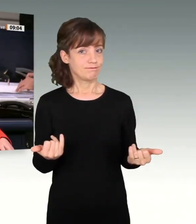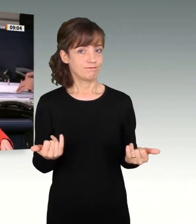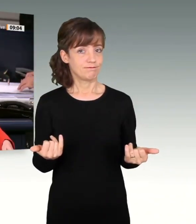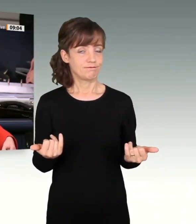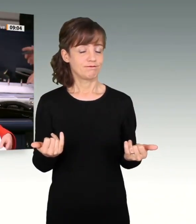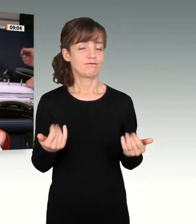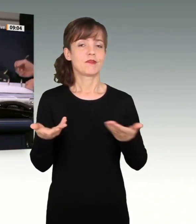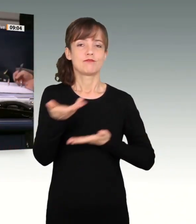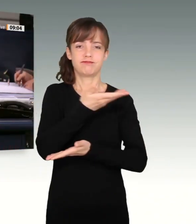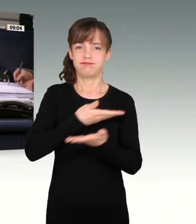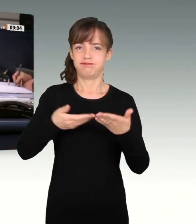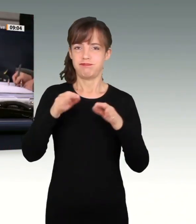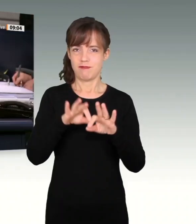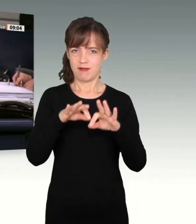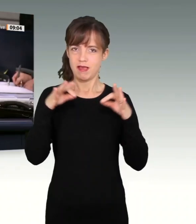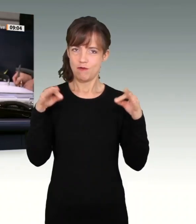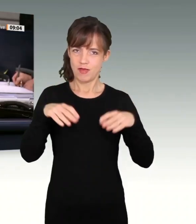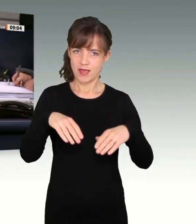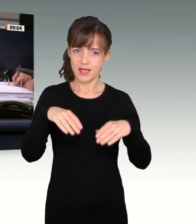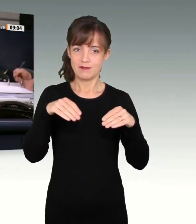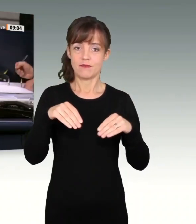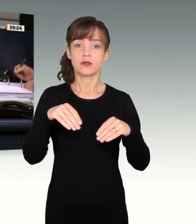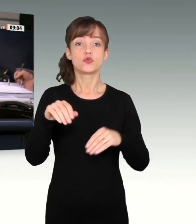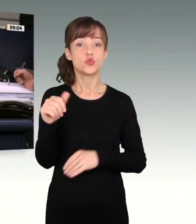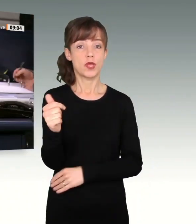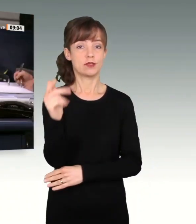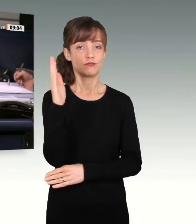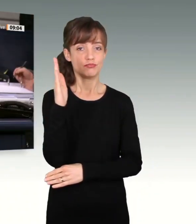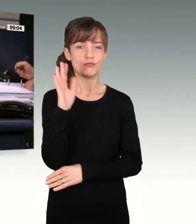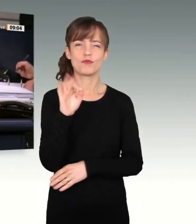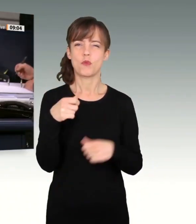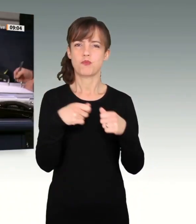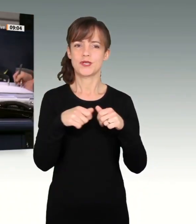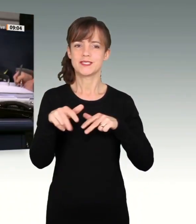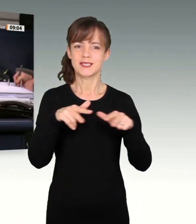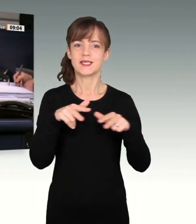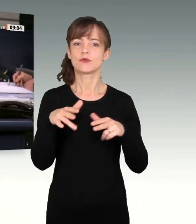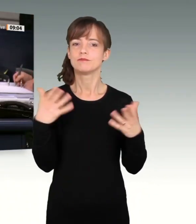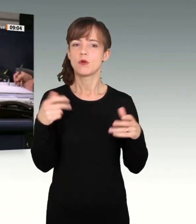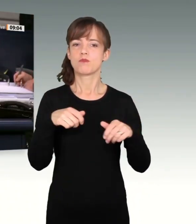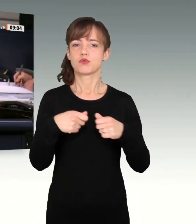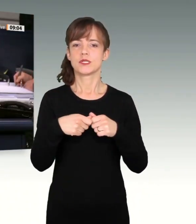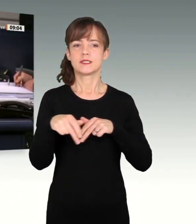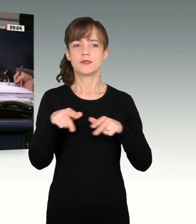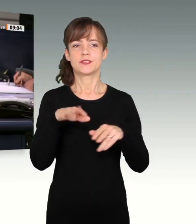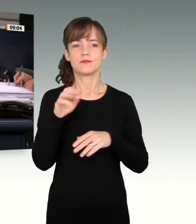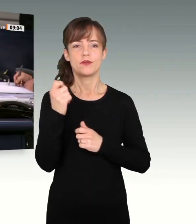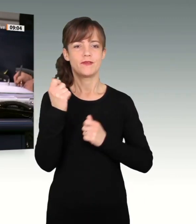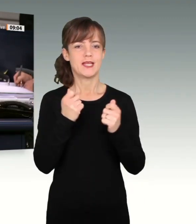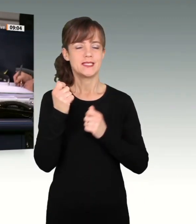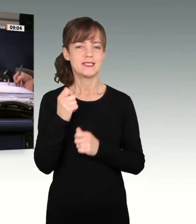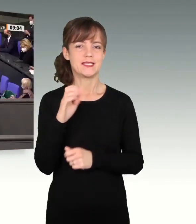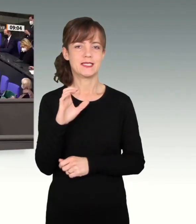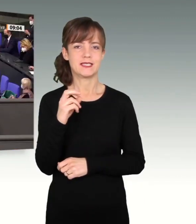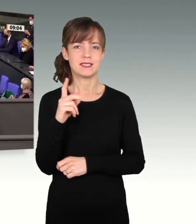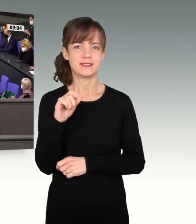Ich eröffne die Aussprache und das Wort hat als erster für die Bundesregierung der Bundesminister für Finanzen Christian